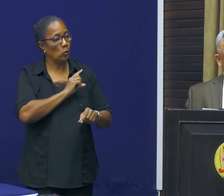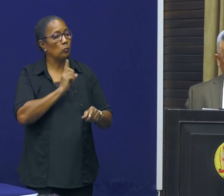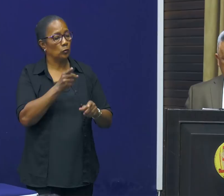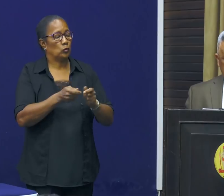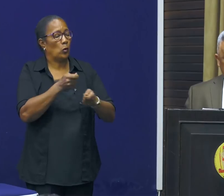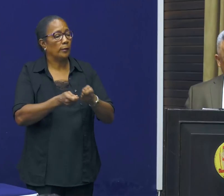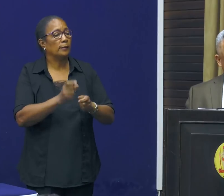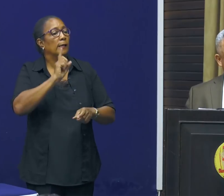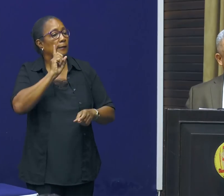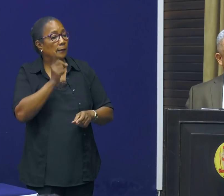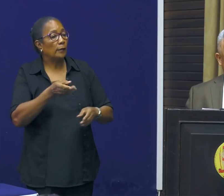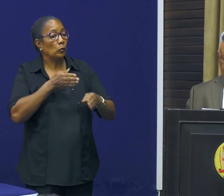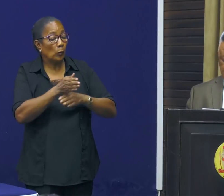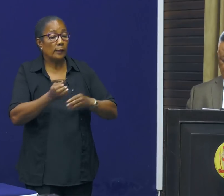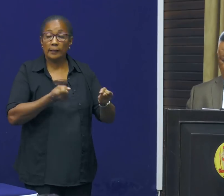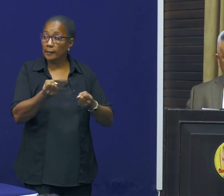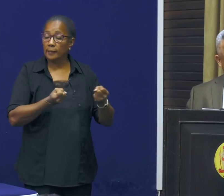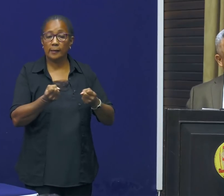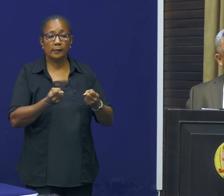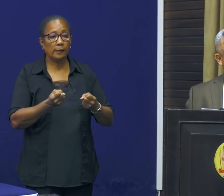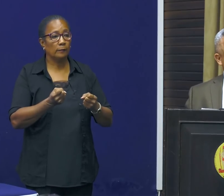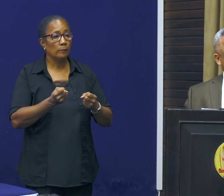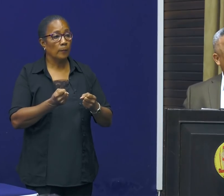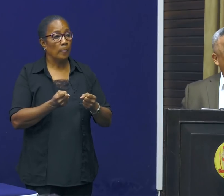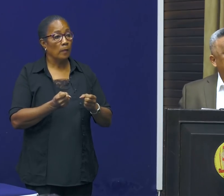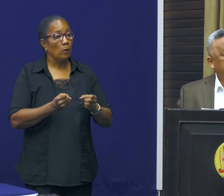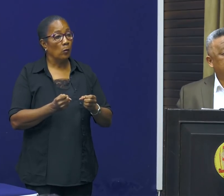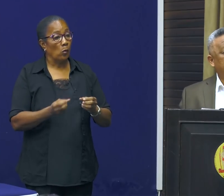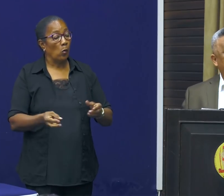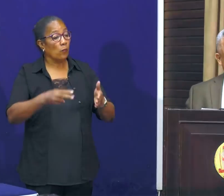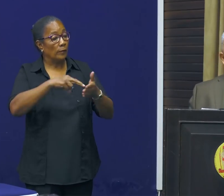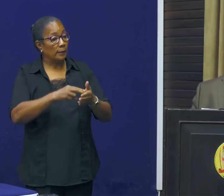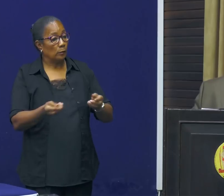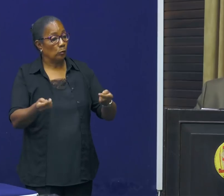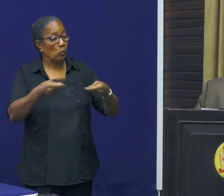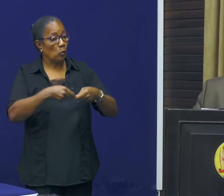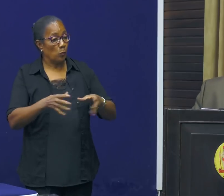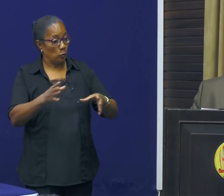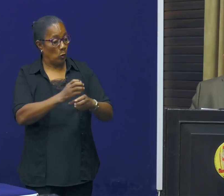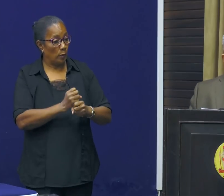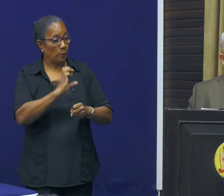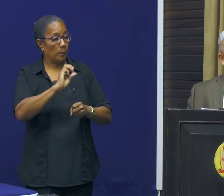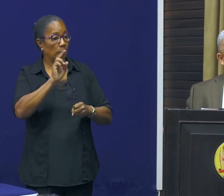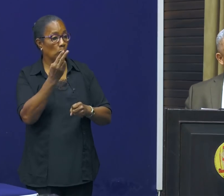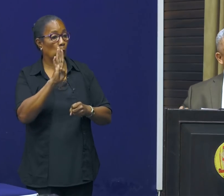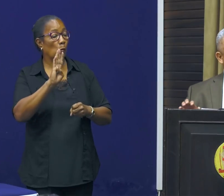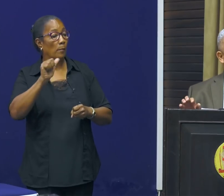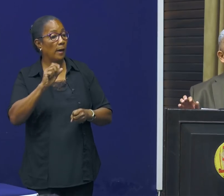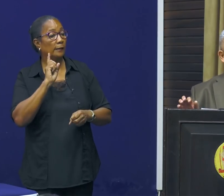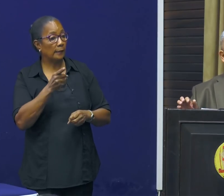zorgen dat er door de regering overeengekomen hulp met Cuba, dat de